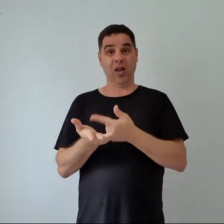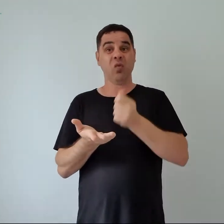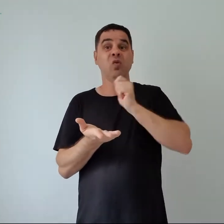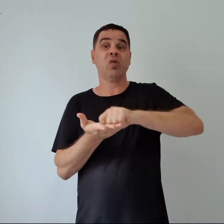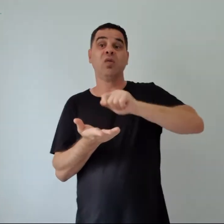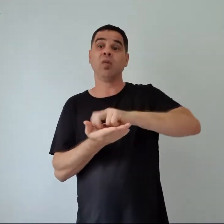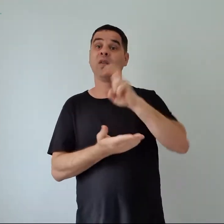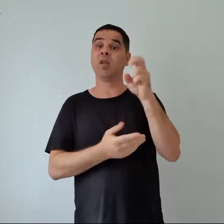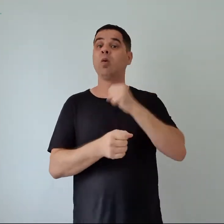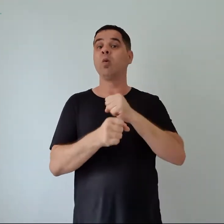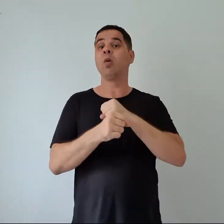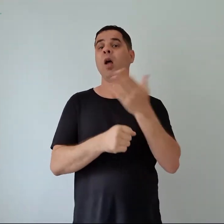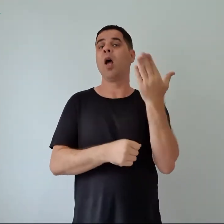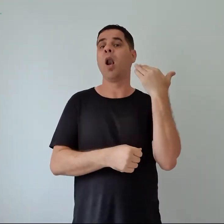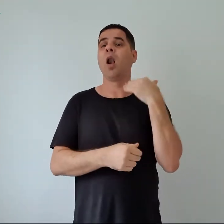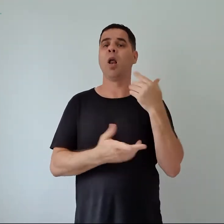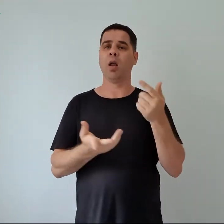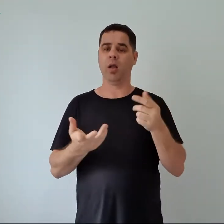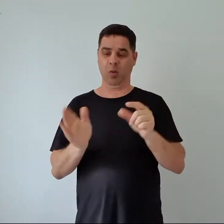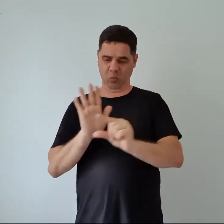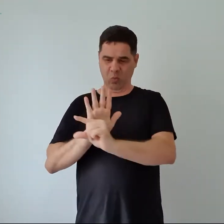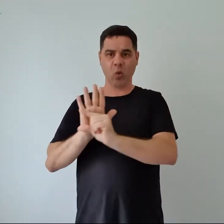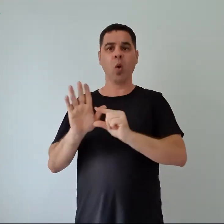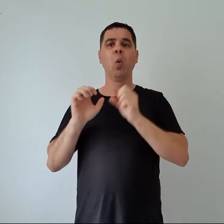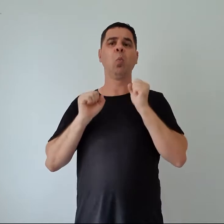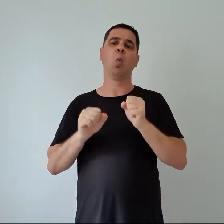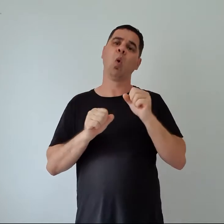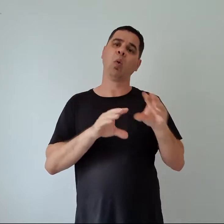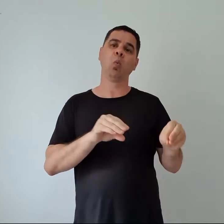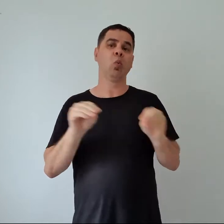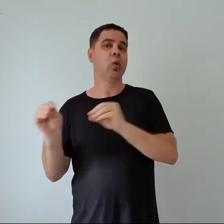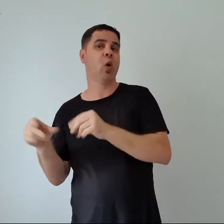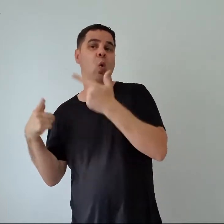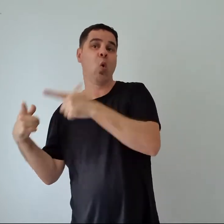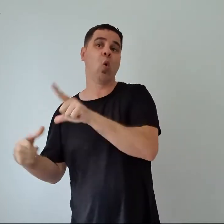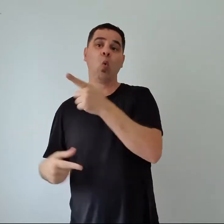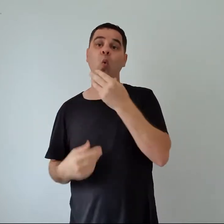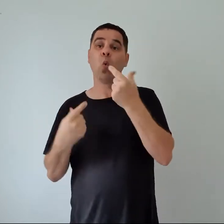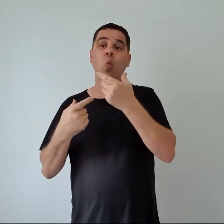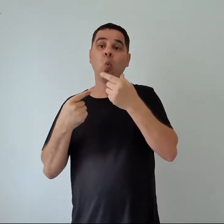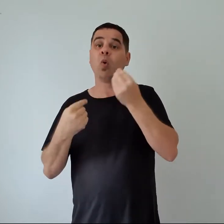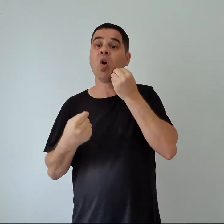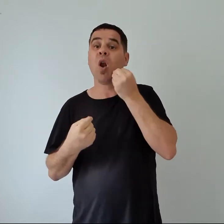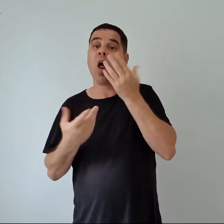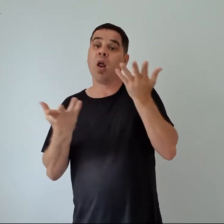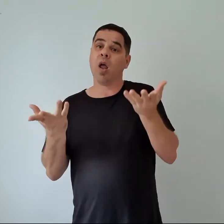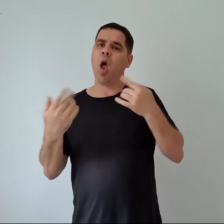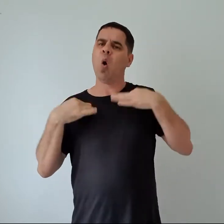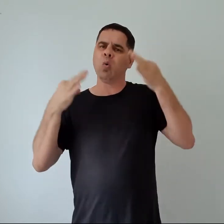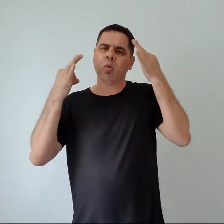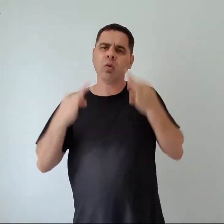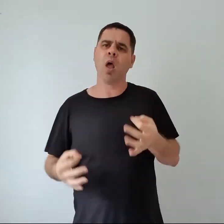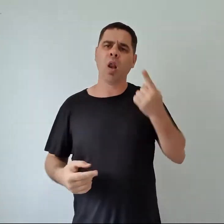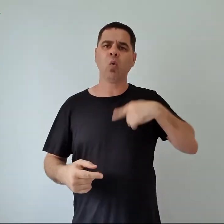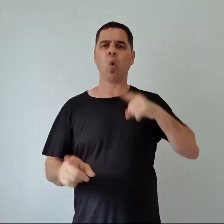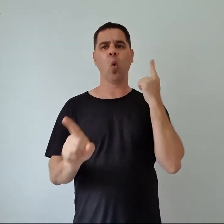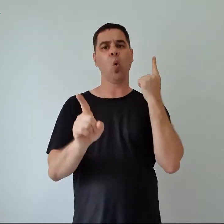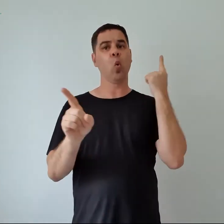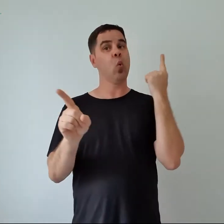antes. Ela poderia ter se mudado, claro, mas nada me tirava a certeza. Eu vou encontrá-la,